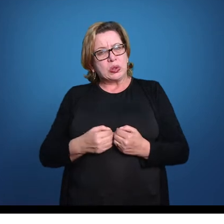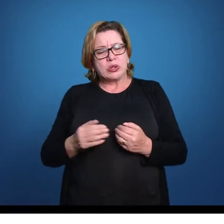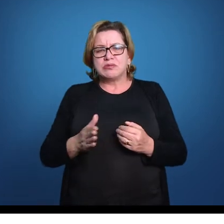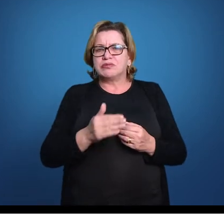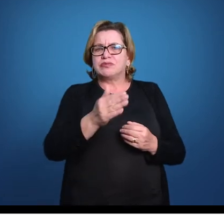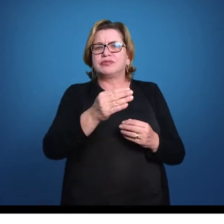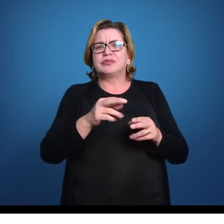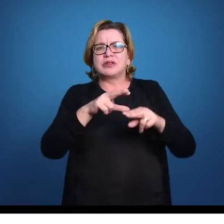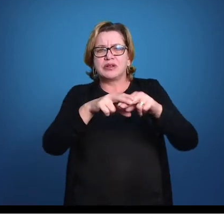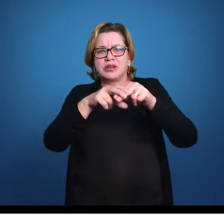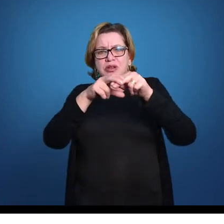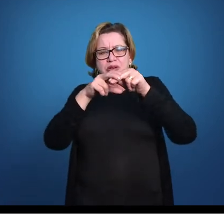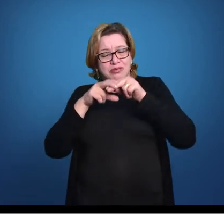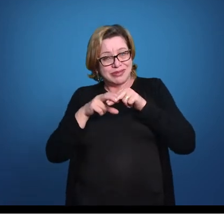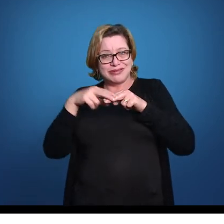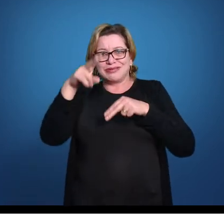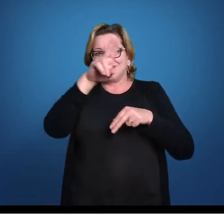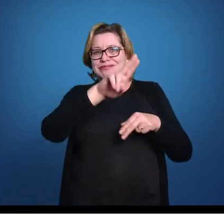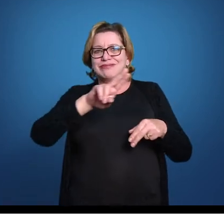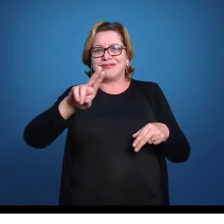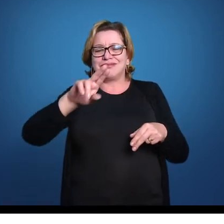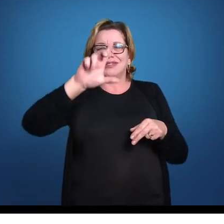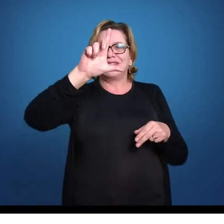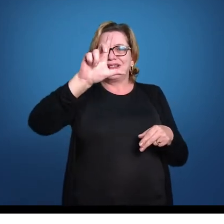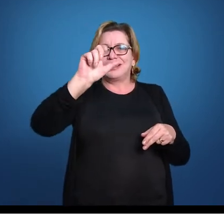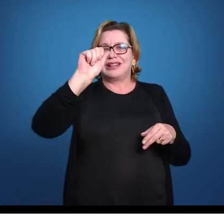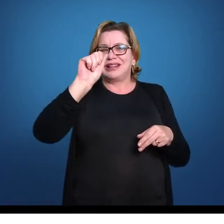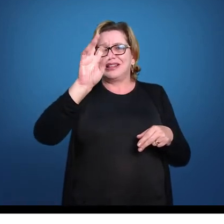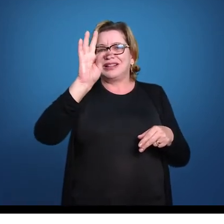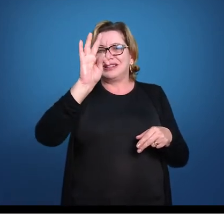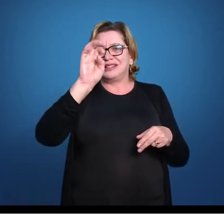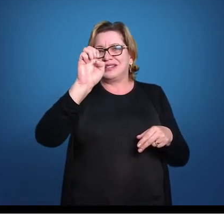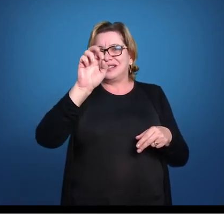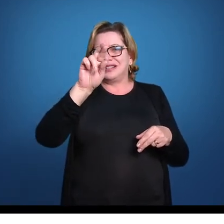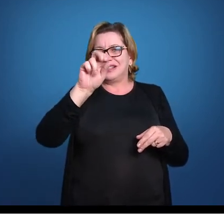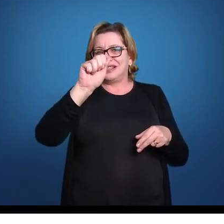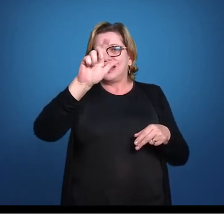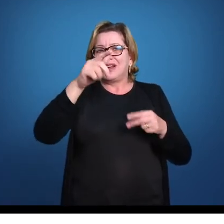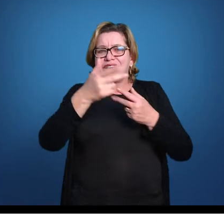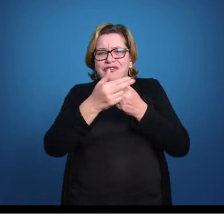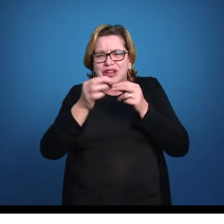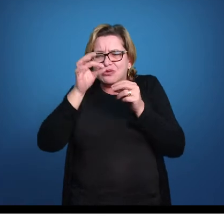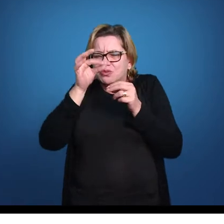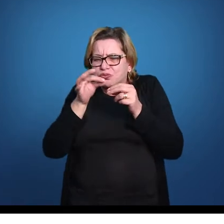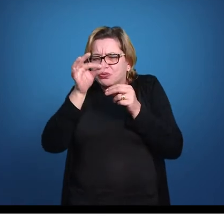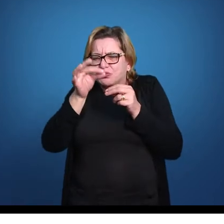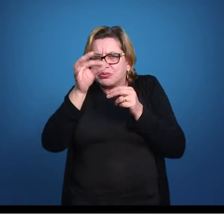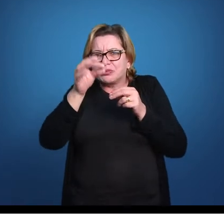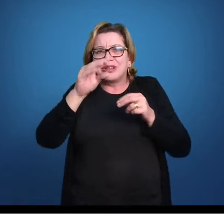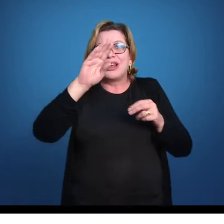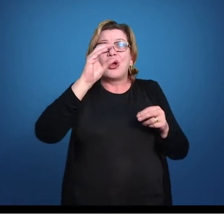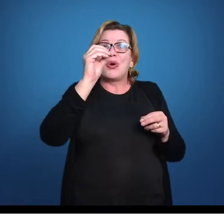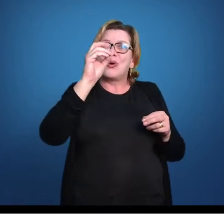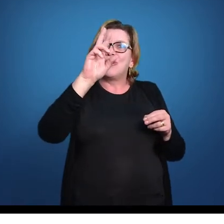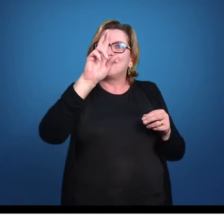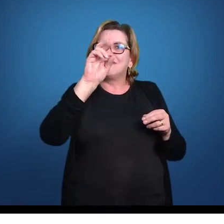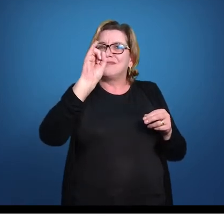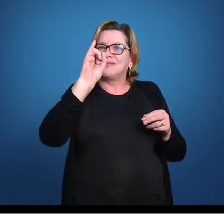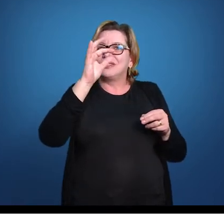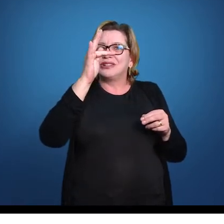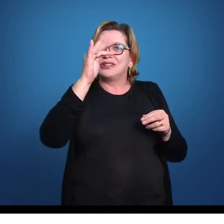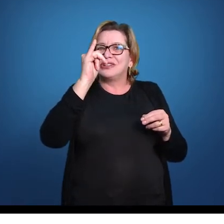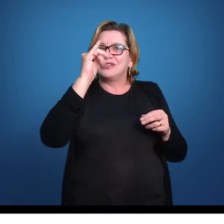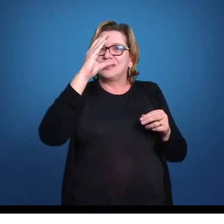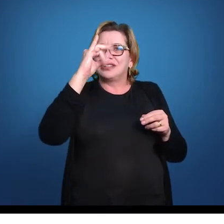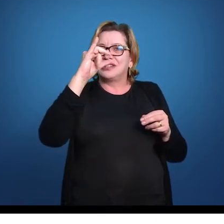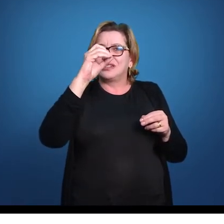lateral do bicho. Por isso chama, inclusive, de linha lateral. Ela é uma série de orifícios, né? Quando você olha por fora do bicho, ela é uma série de